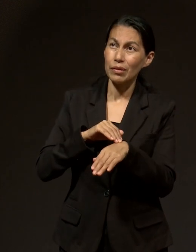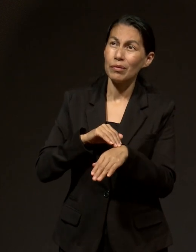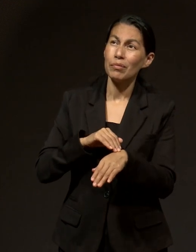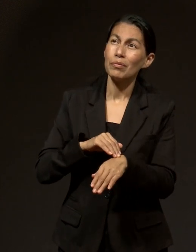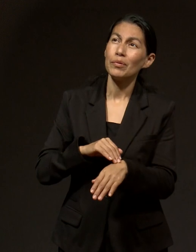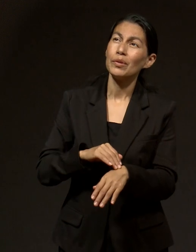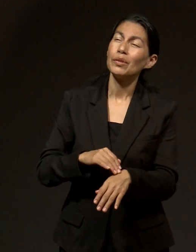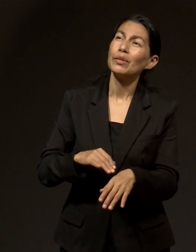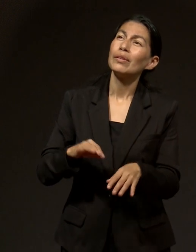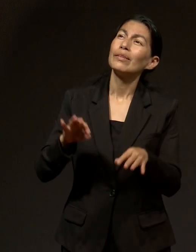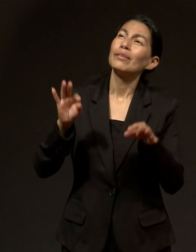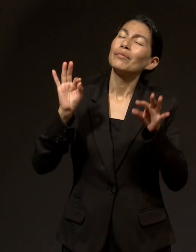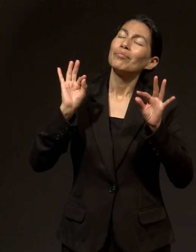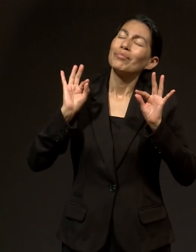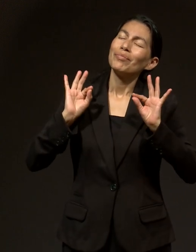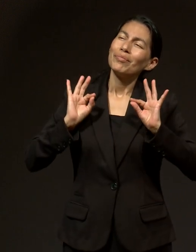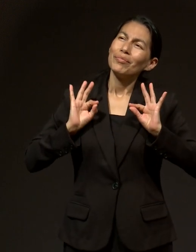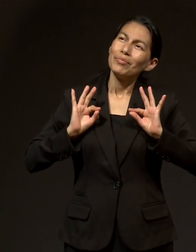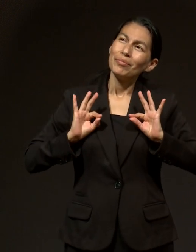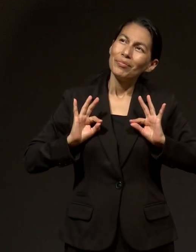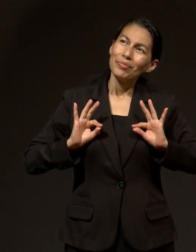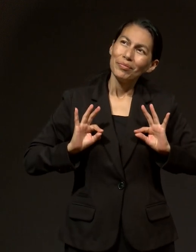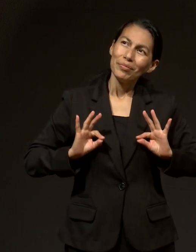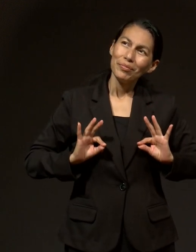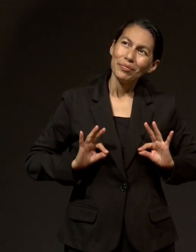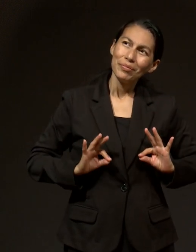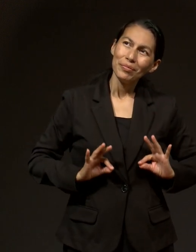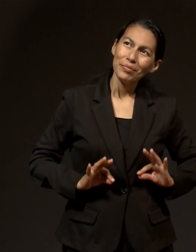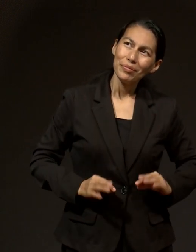senda de la luz.